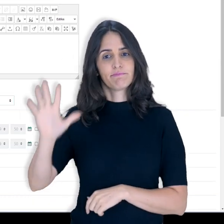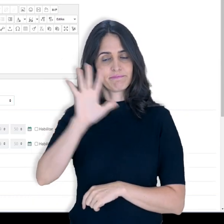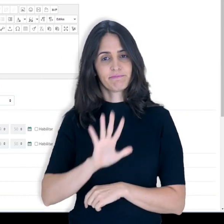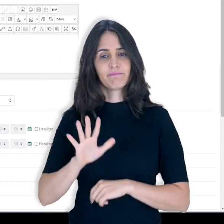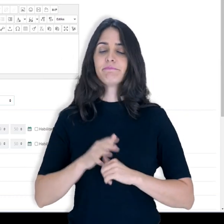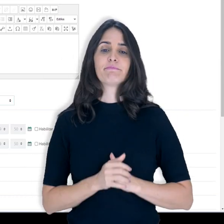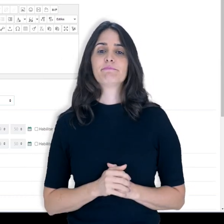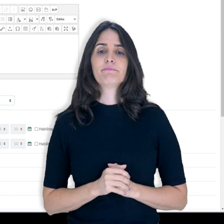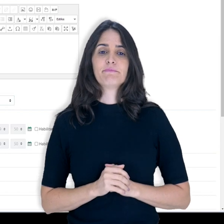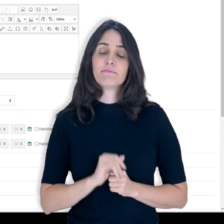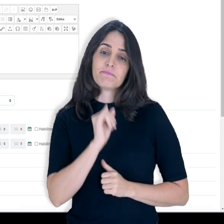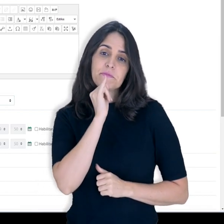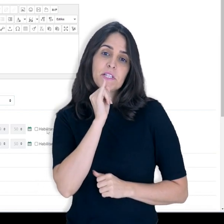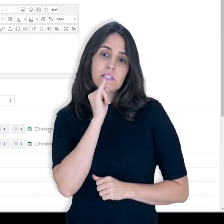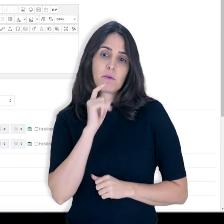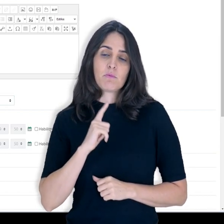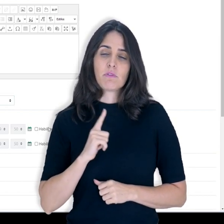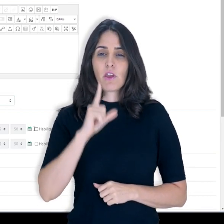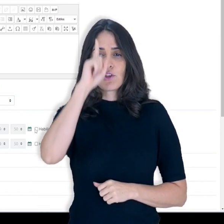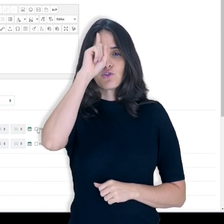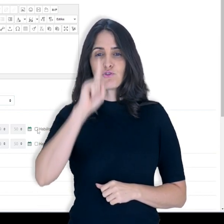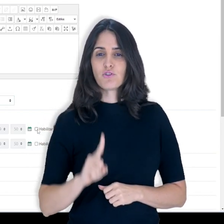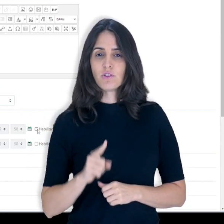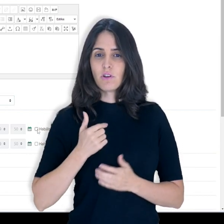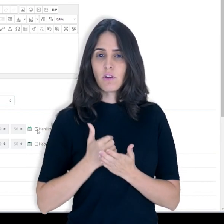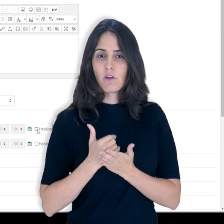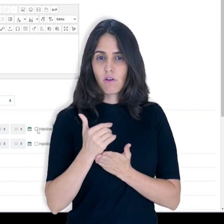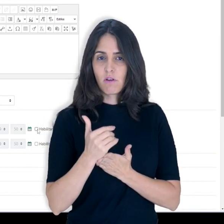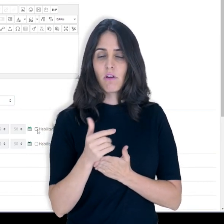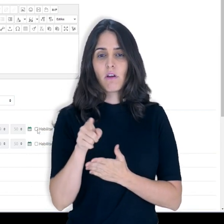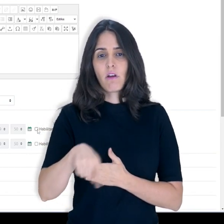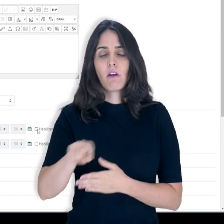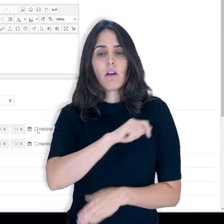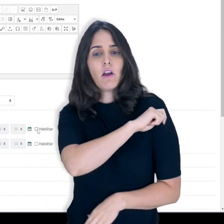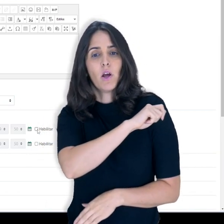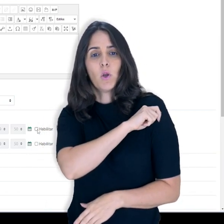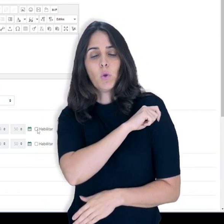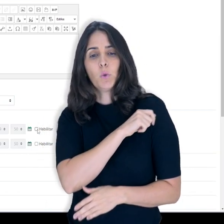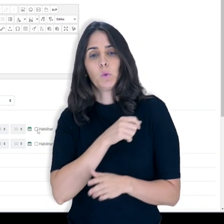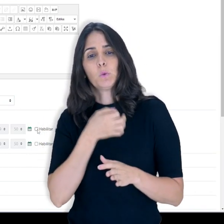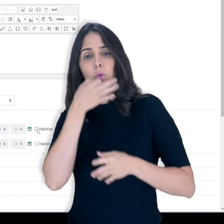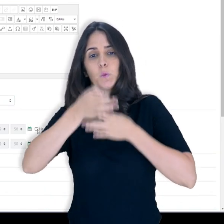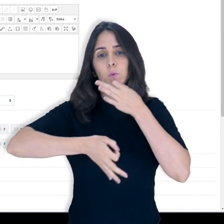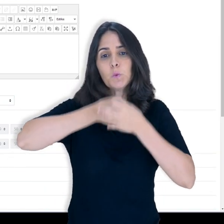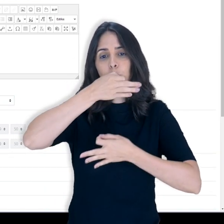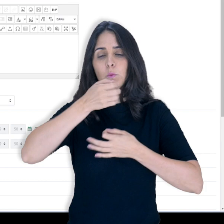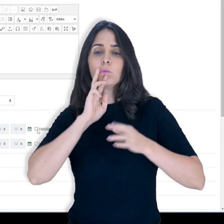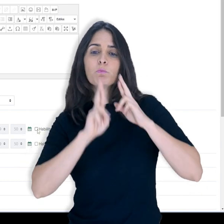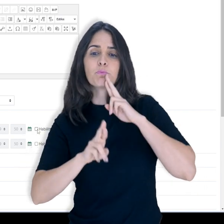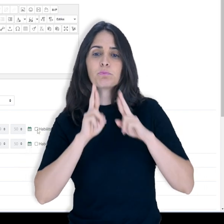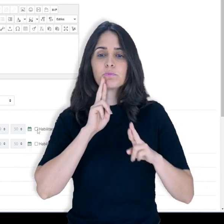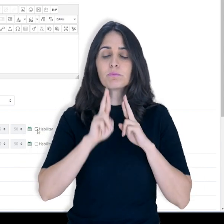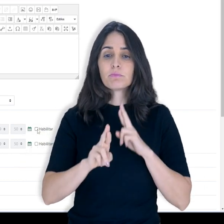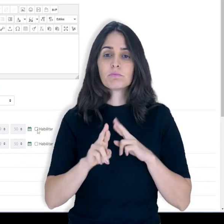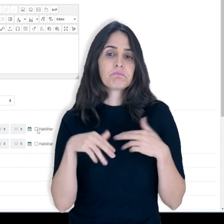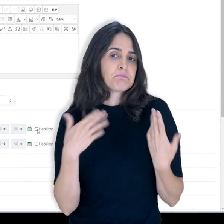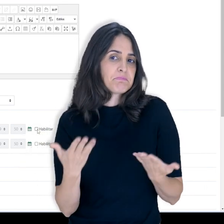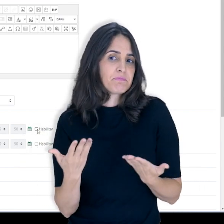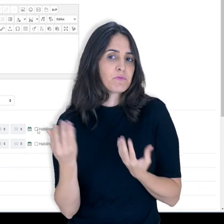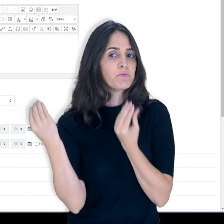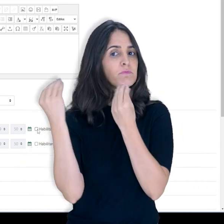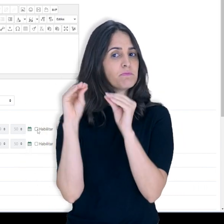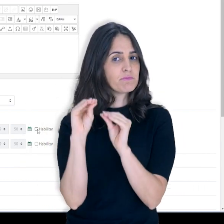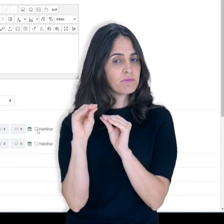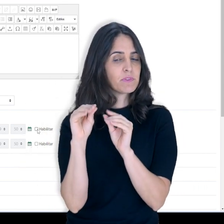disponibilidade, então, se existe uma data prevista para que o aluno participe deste fórum, então,